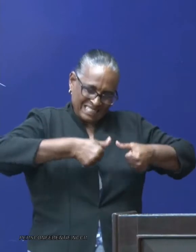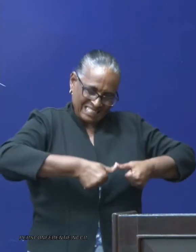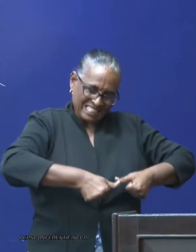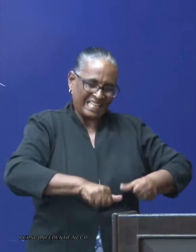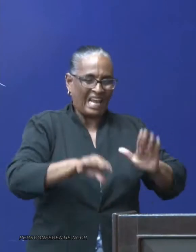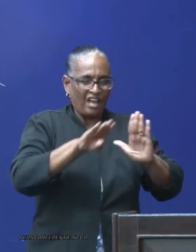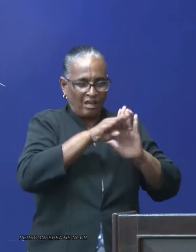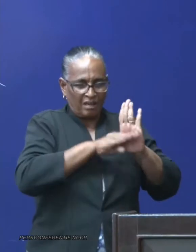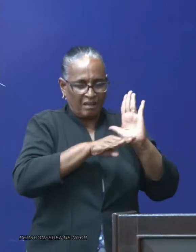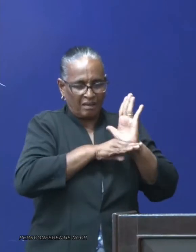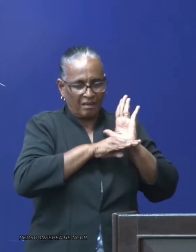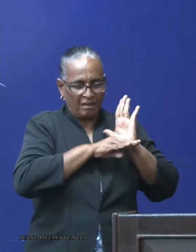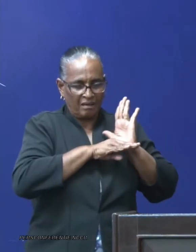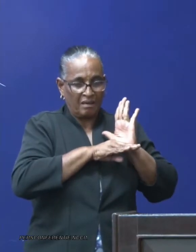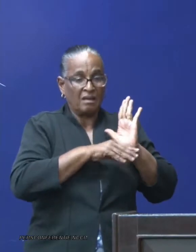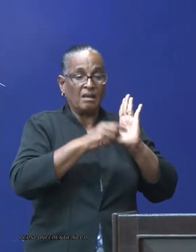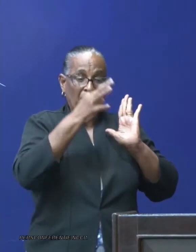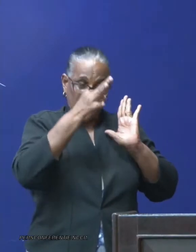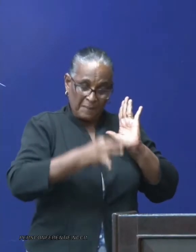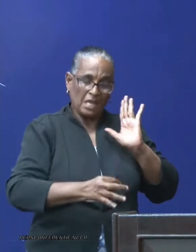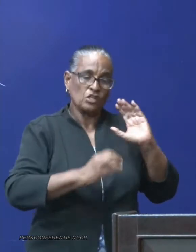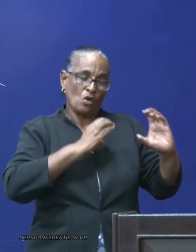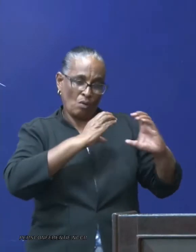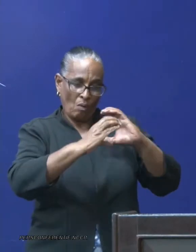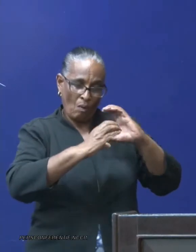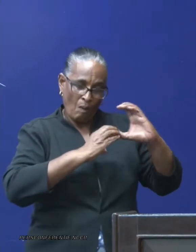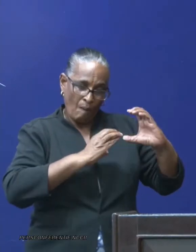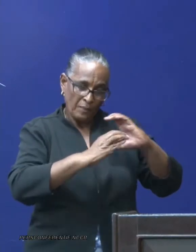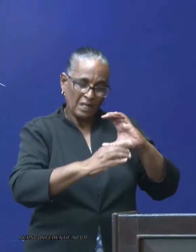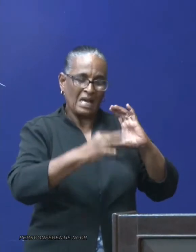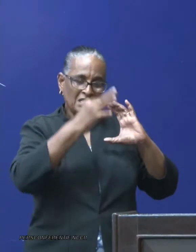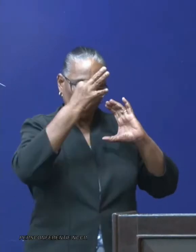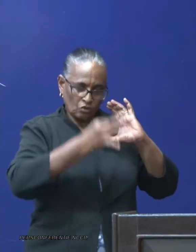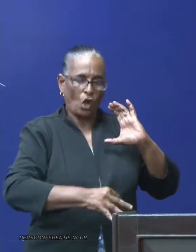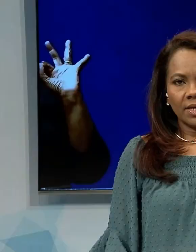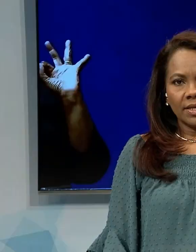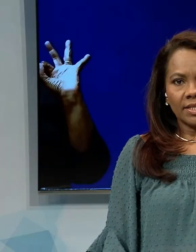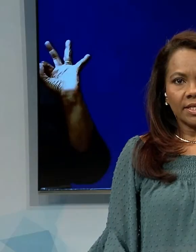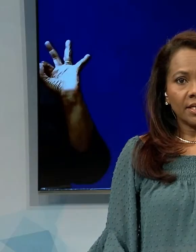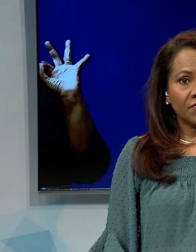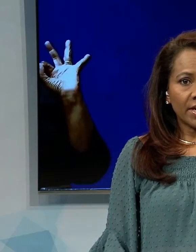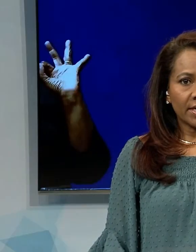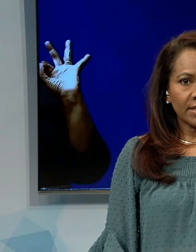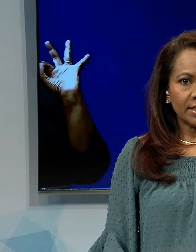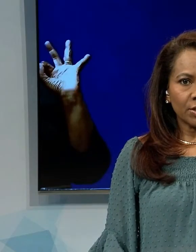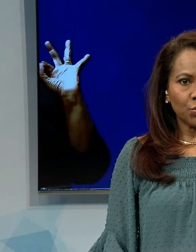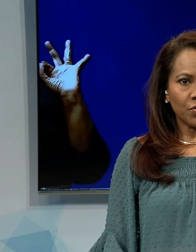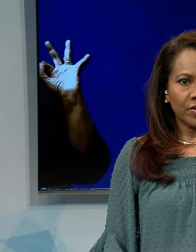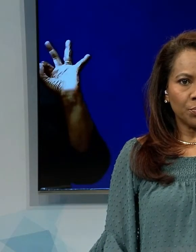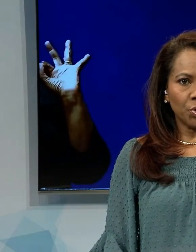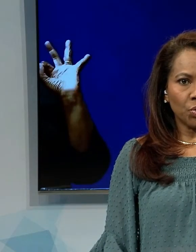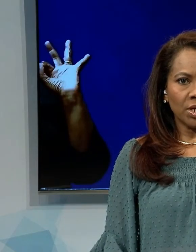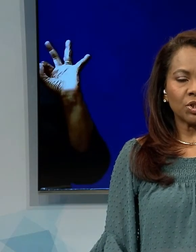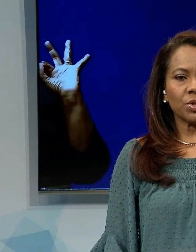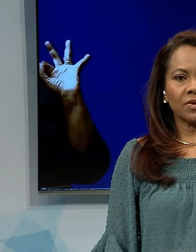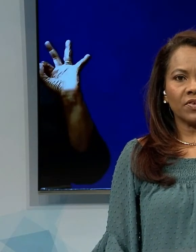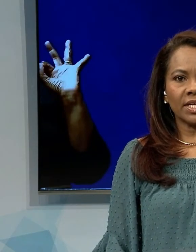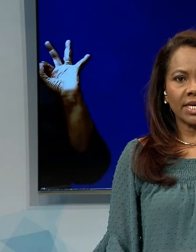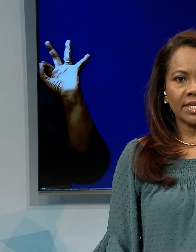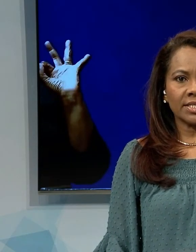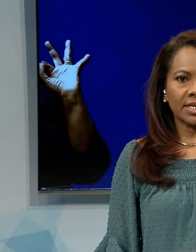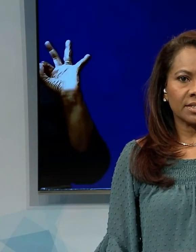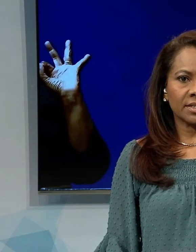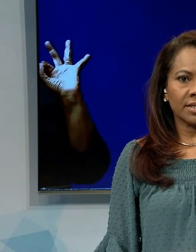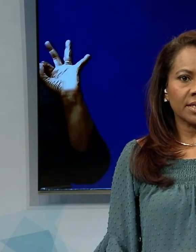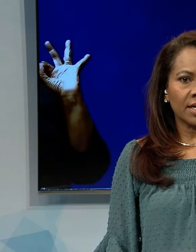gemaakt en dat wordt dus met de mensen gecommuniceerd die in thuisquarantaine zijn. Danielle Feyre, directeur van het bureau Nationaal